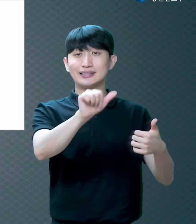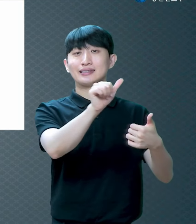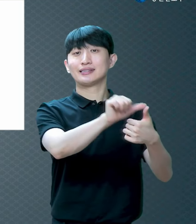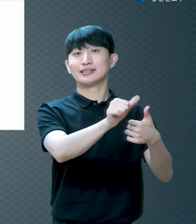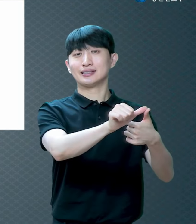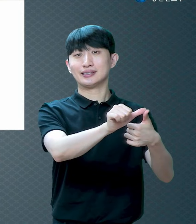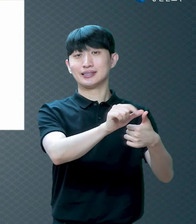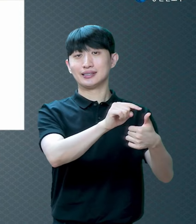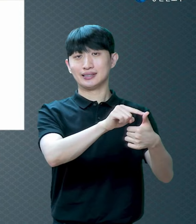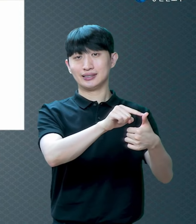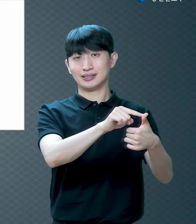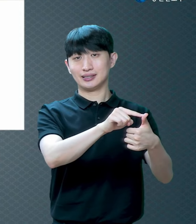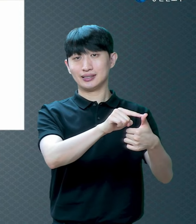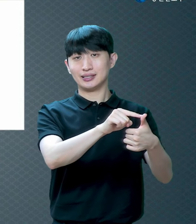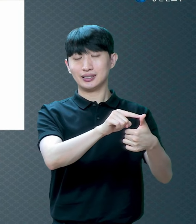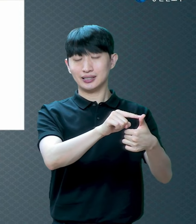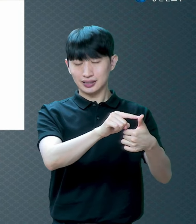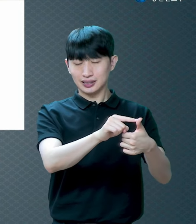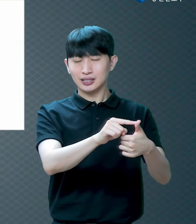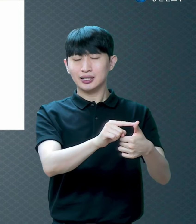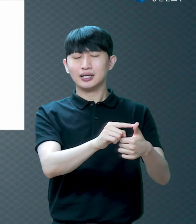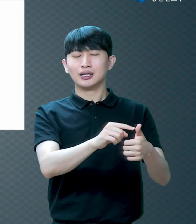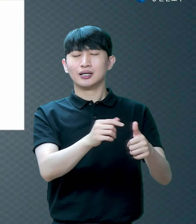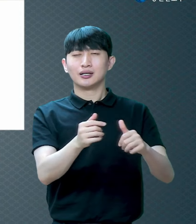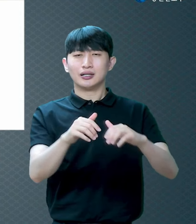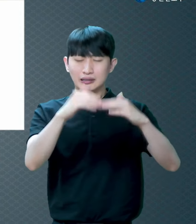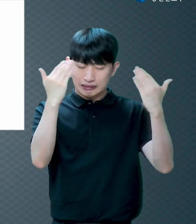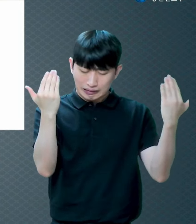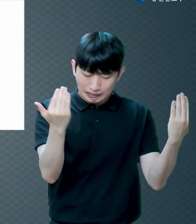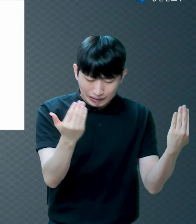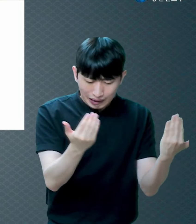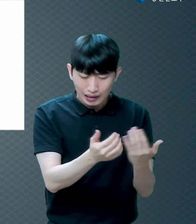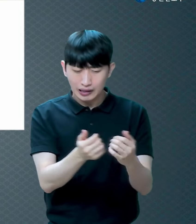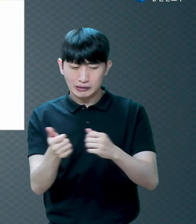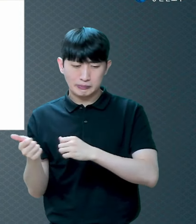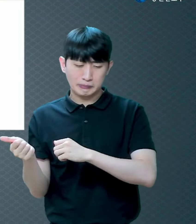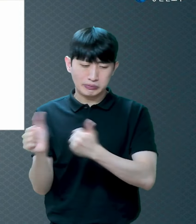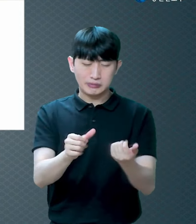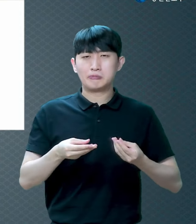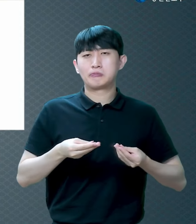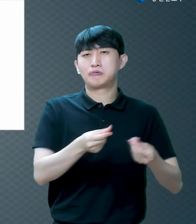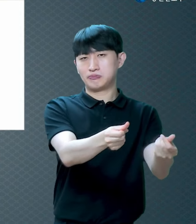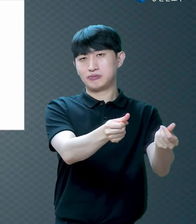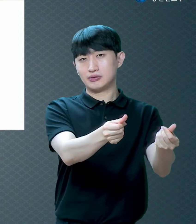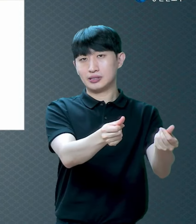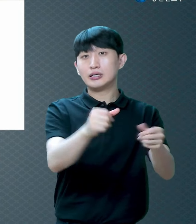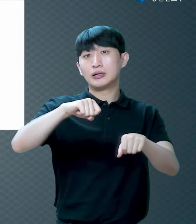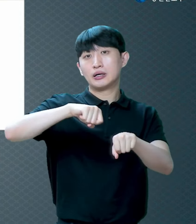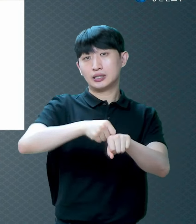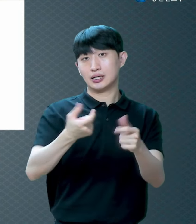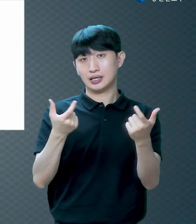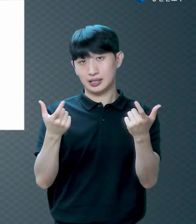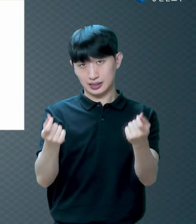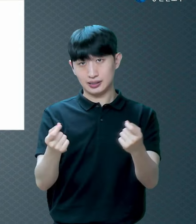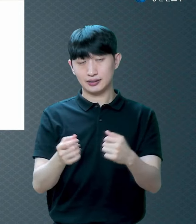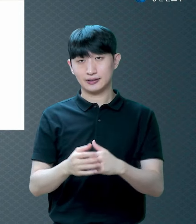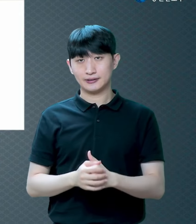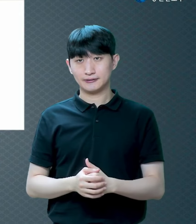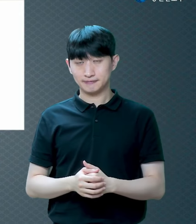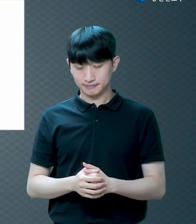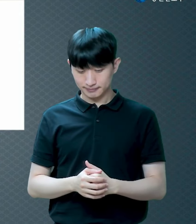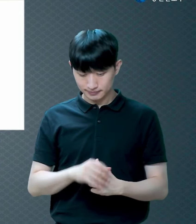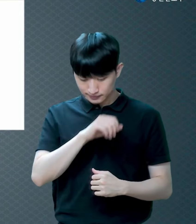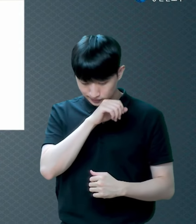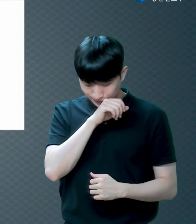첫 번째 낳은 짐승은 사그리 다 죽는 거예요 그래서 이 절기를 넘을 유,